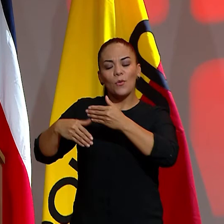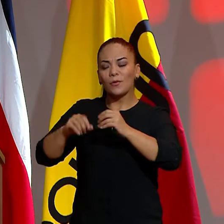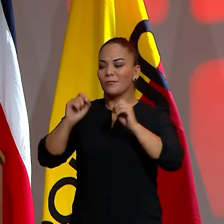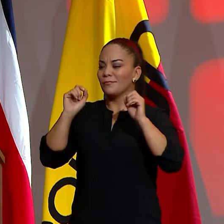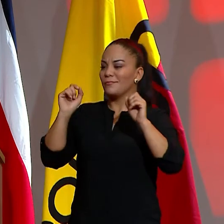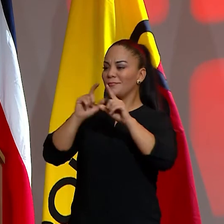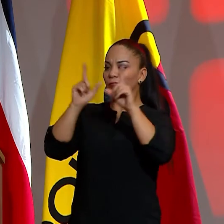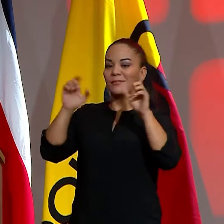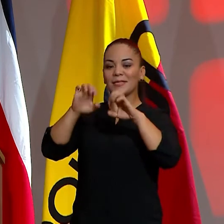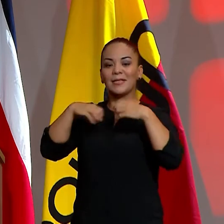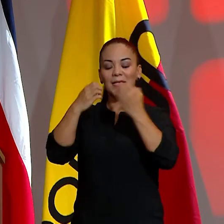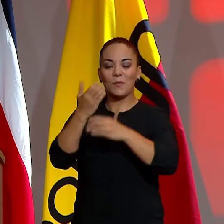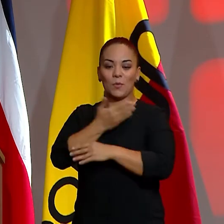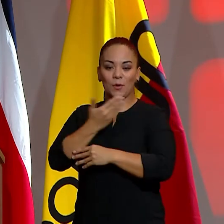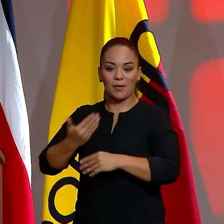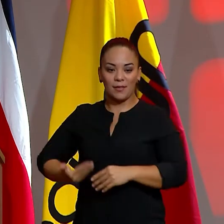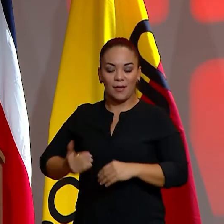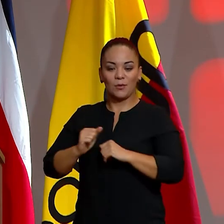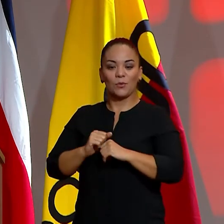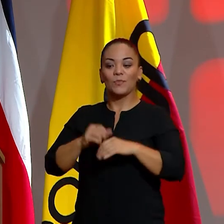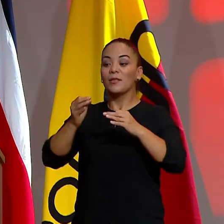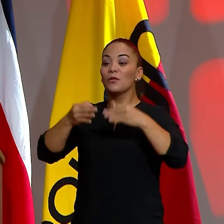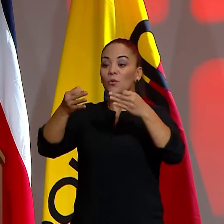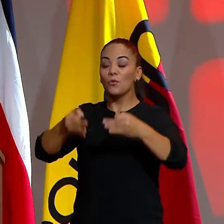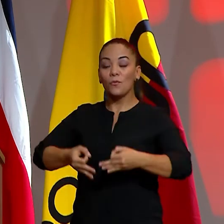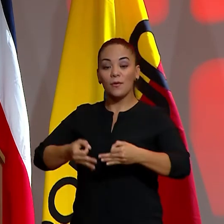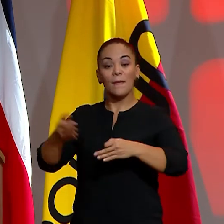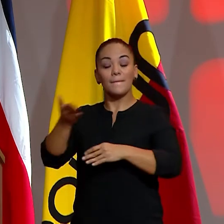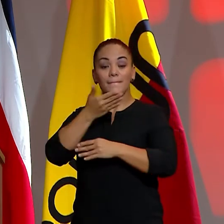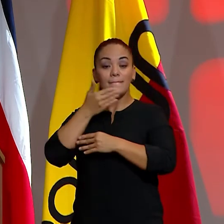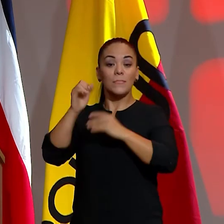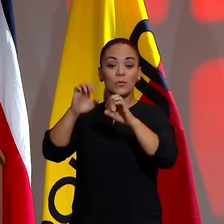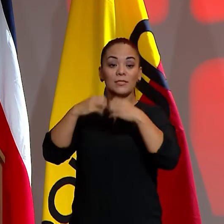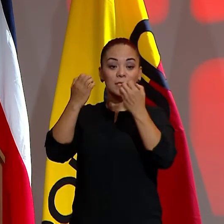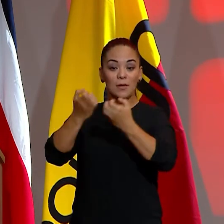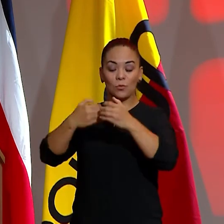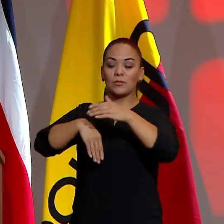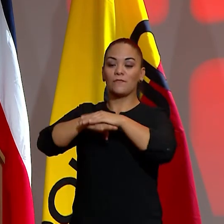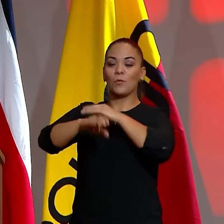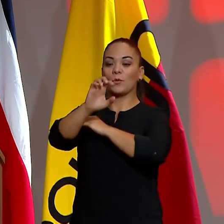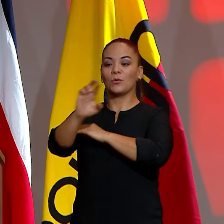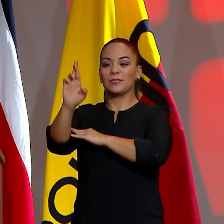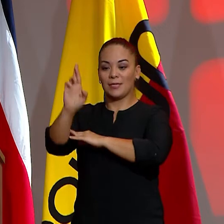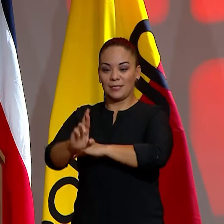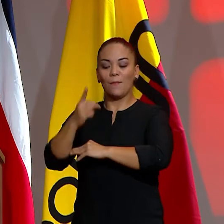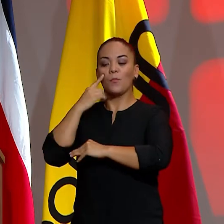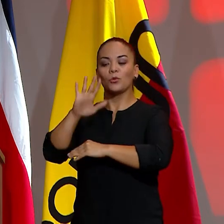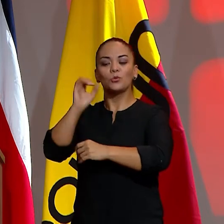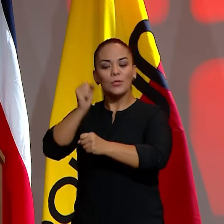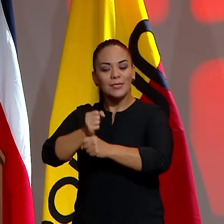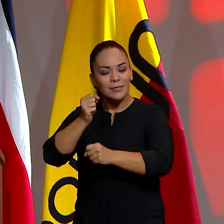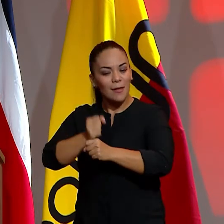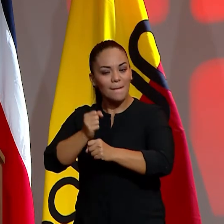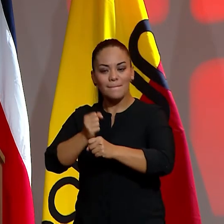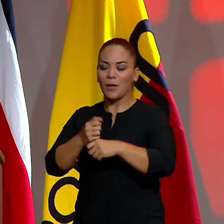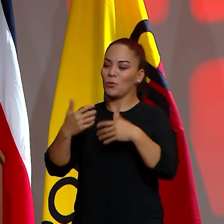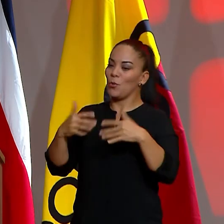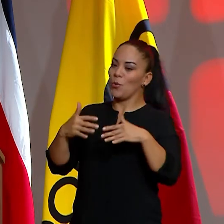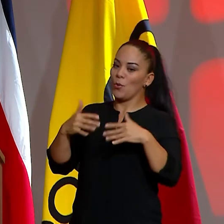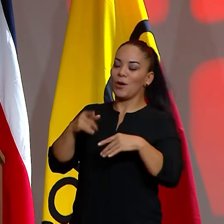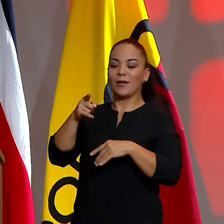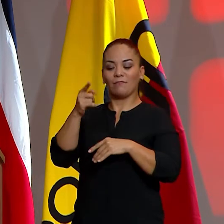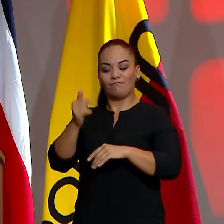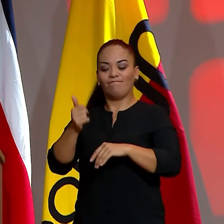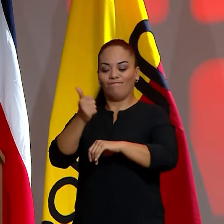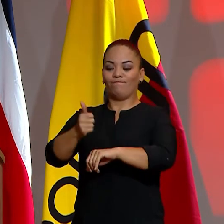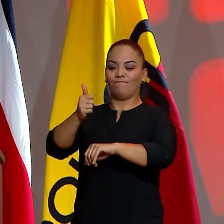del club proherediano que lo confirma como uno de los mejores equipos del fútbol costarricense por su desempeño indiscutible que lo